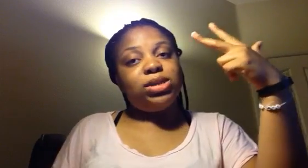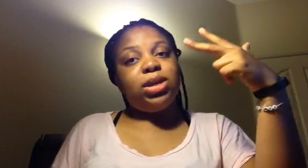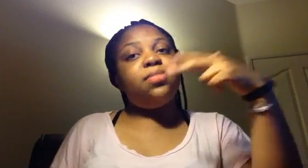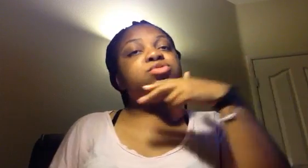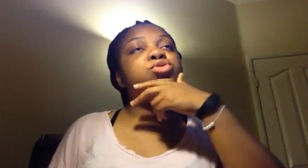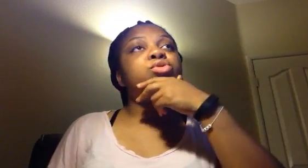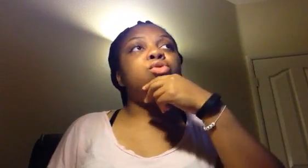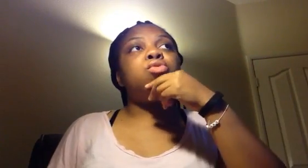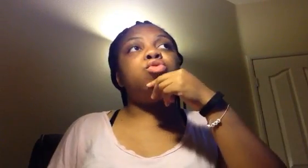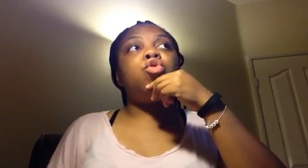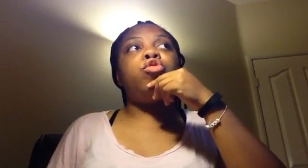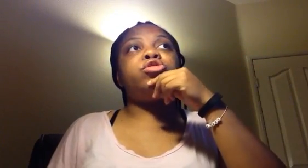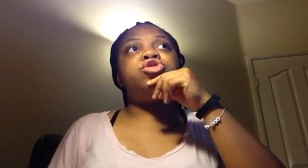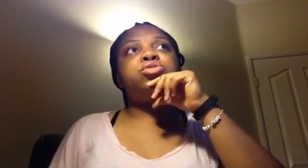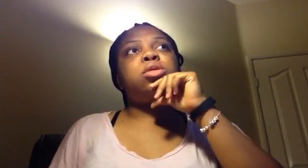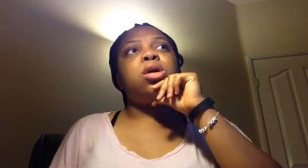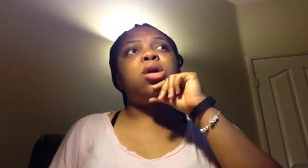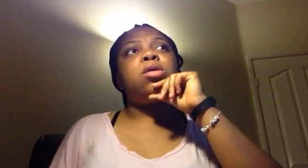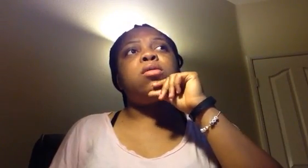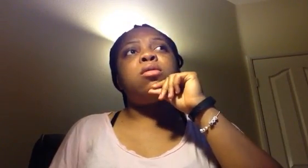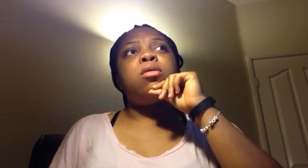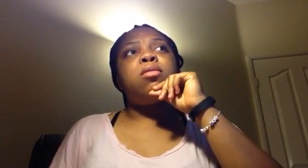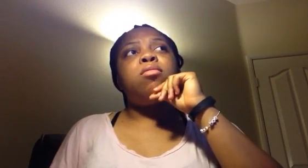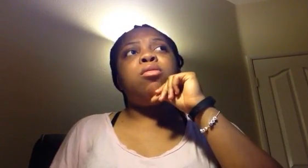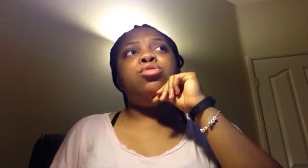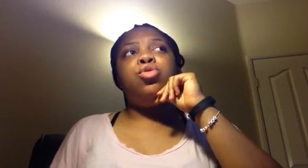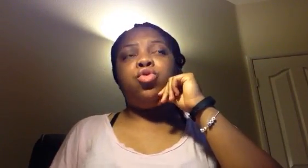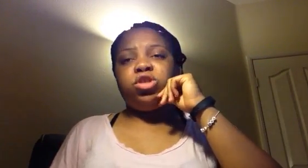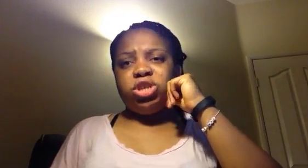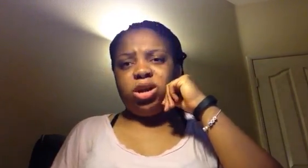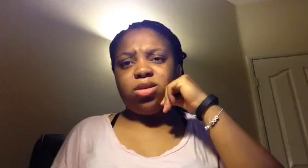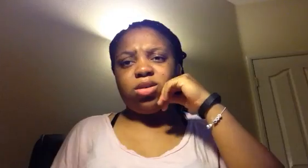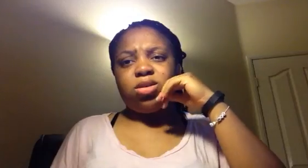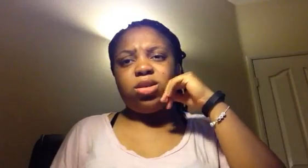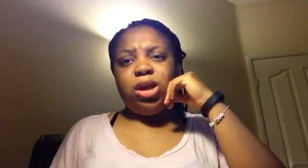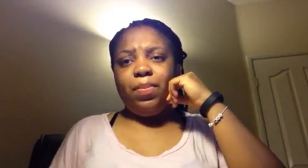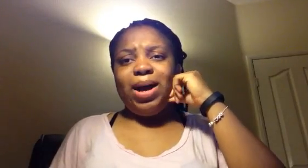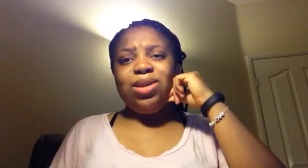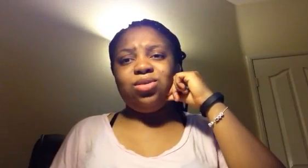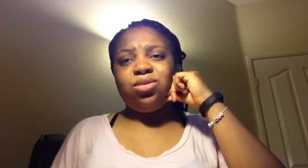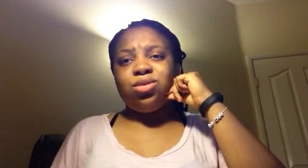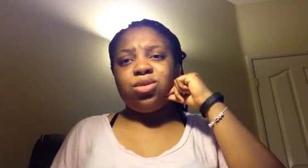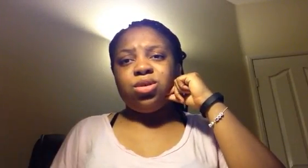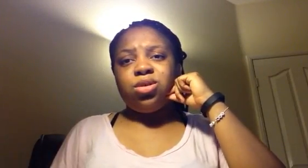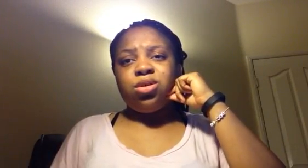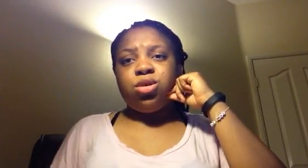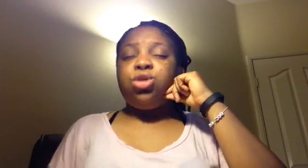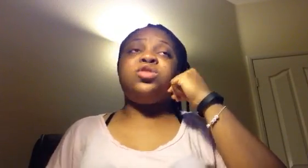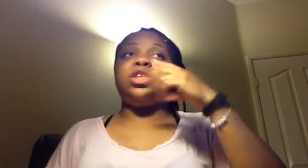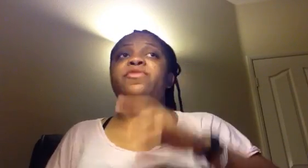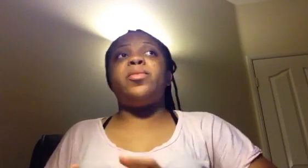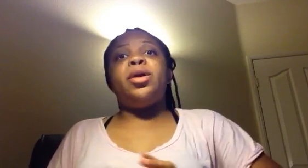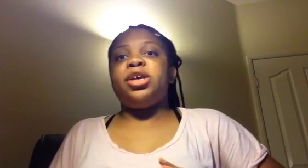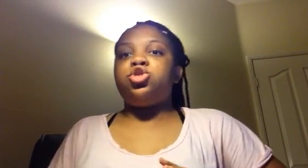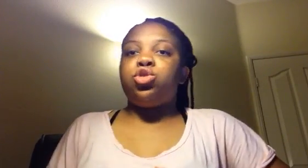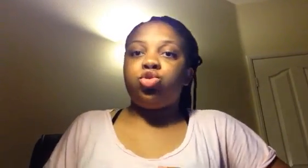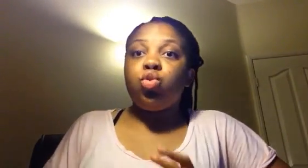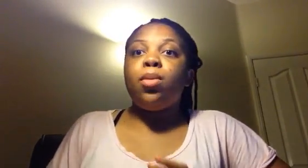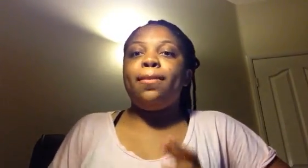Troisième truc, le coach. Le coach, là, il parle. Non, c'est vraiment une question. Tout le